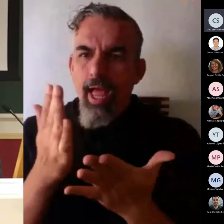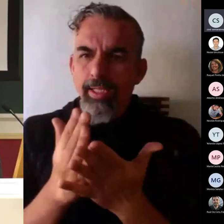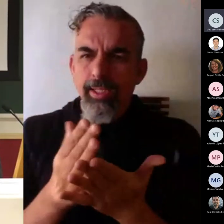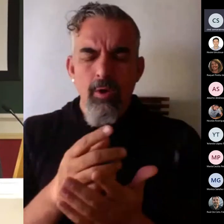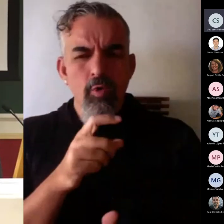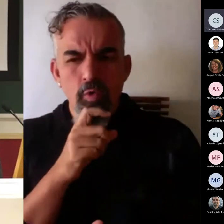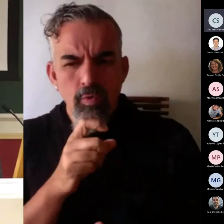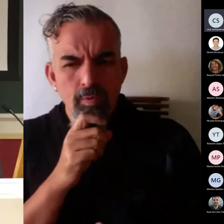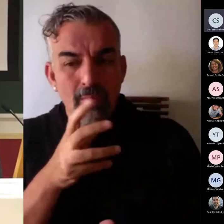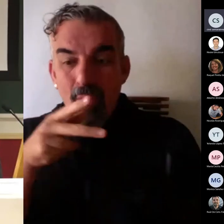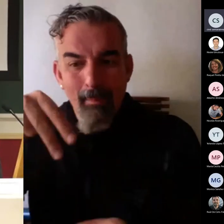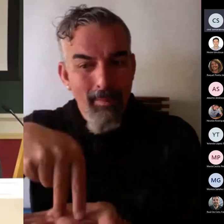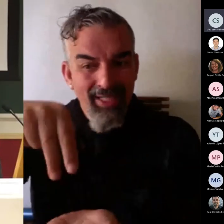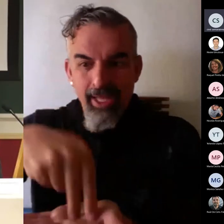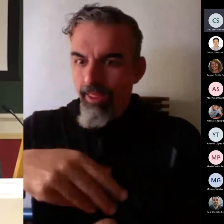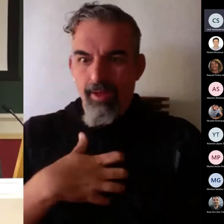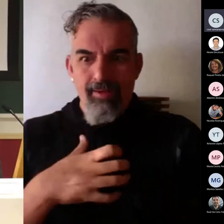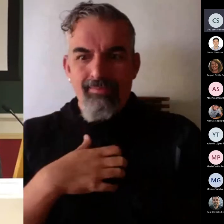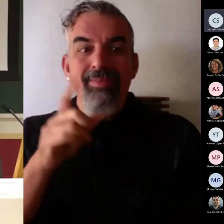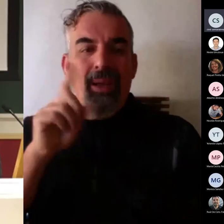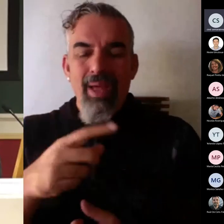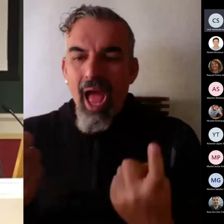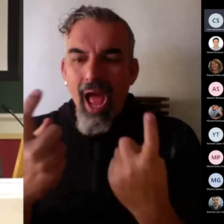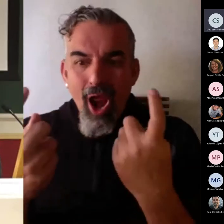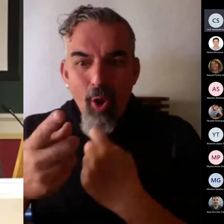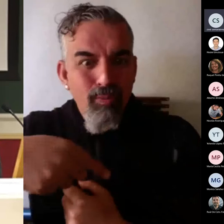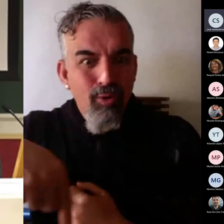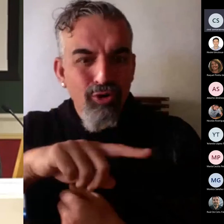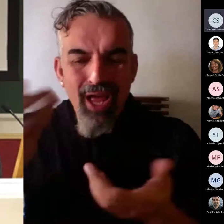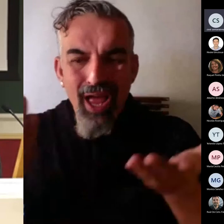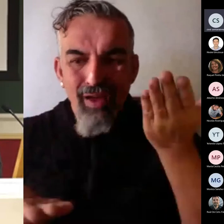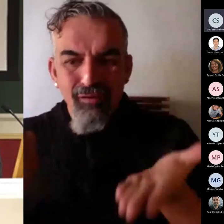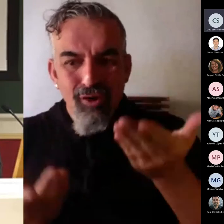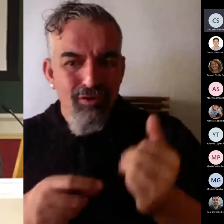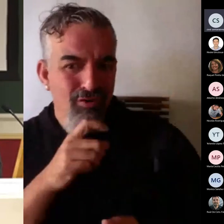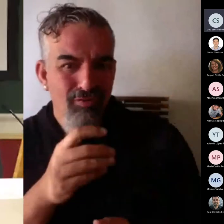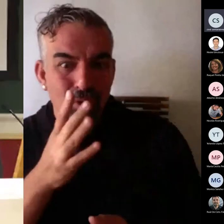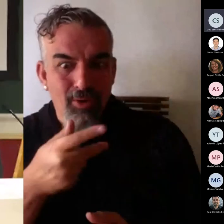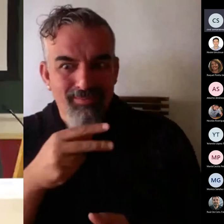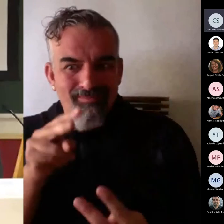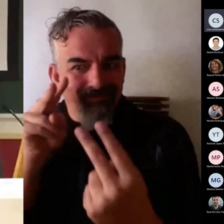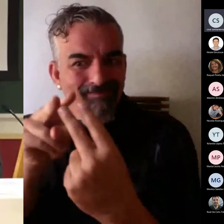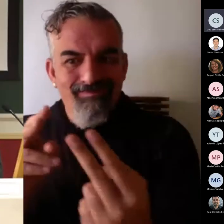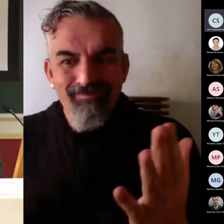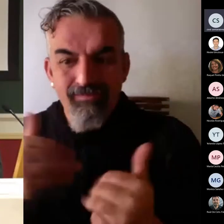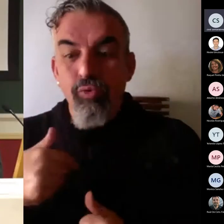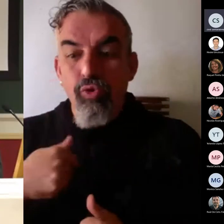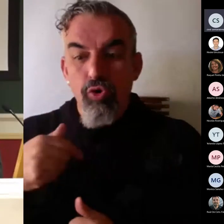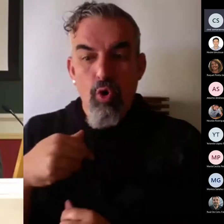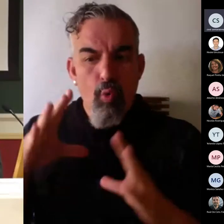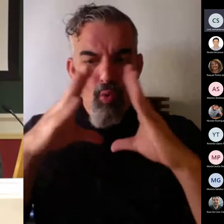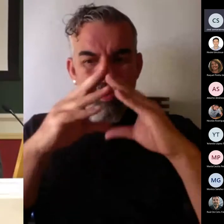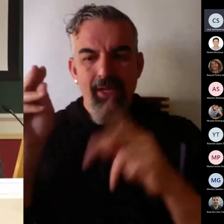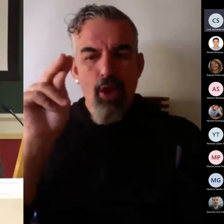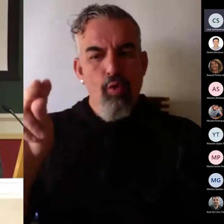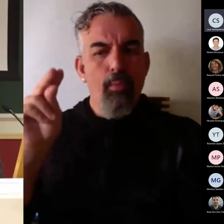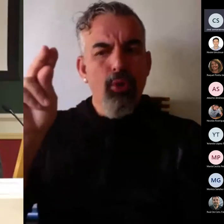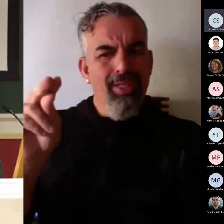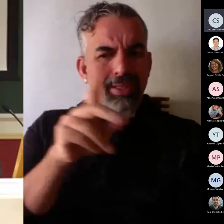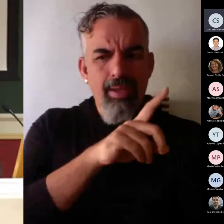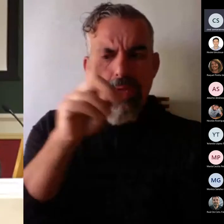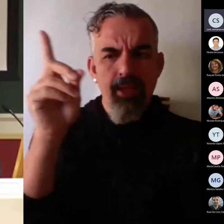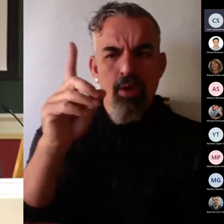evaluar a nuestros alumnos cuando no los vemos. Sobre todo, yo vengo de la Universidad Complutense de Madrid, una universidad